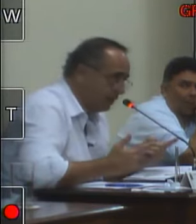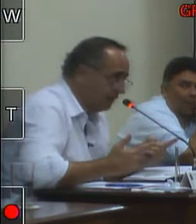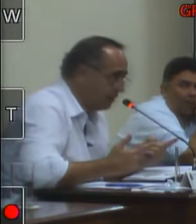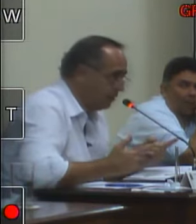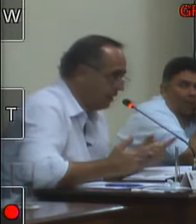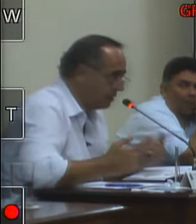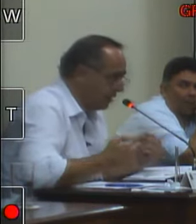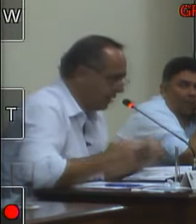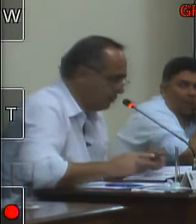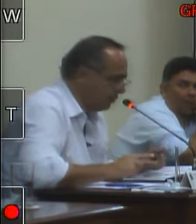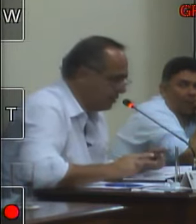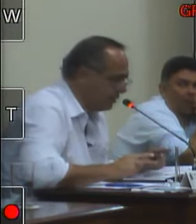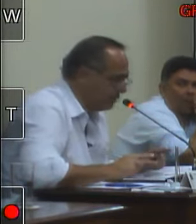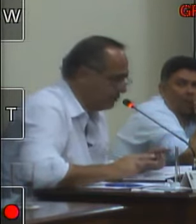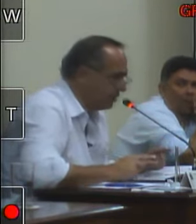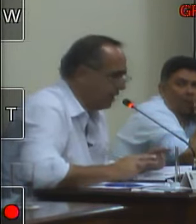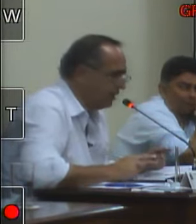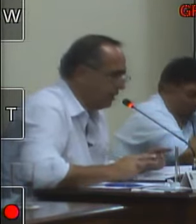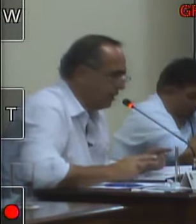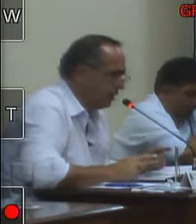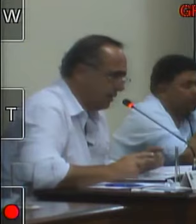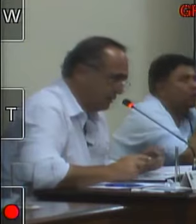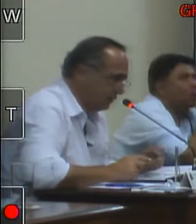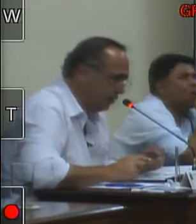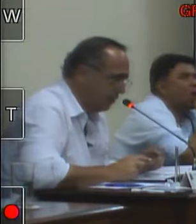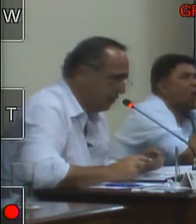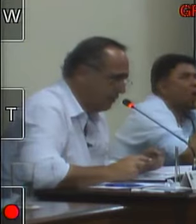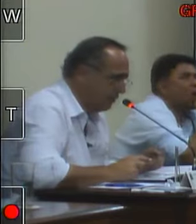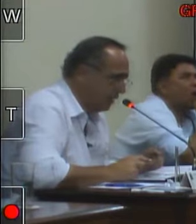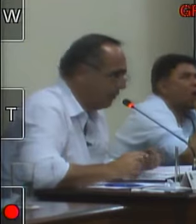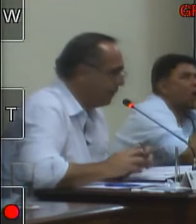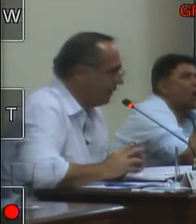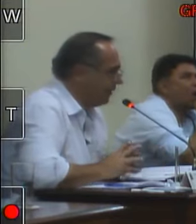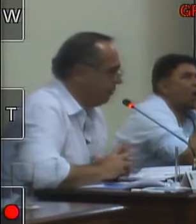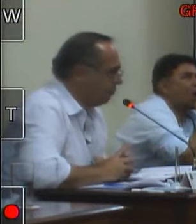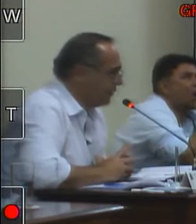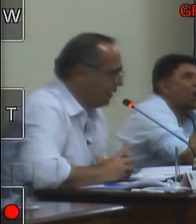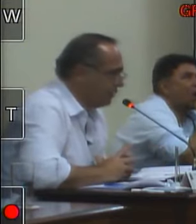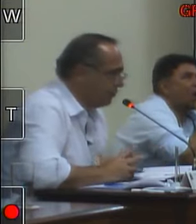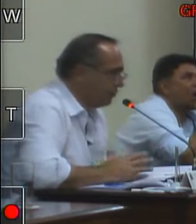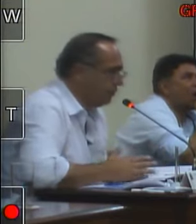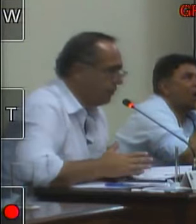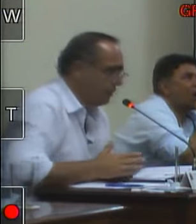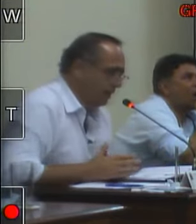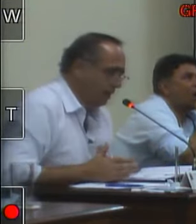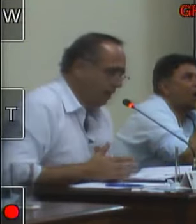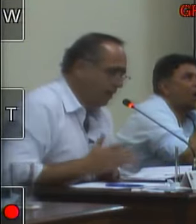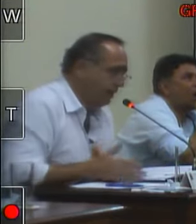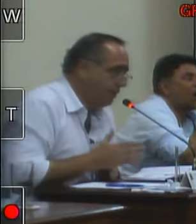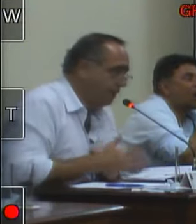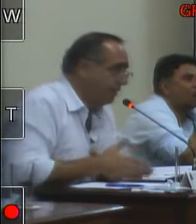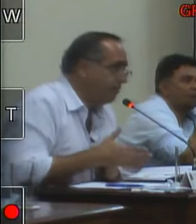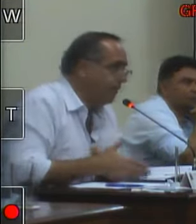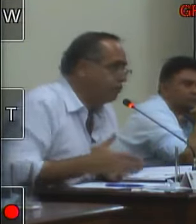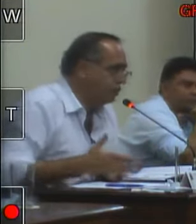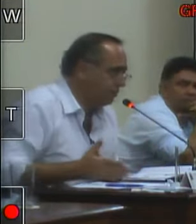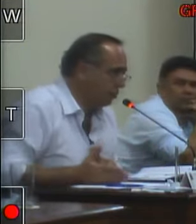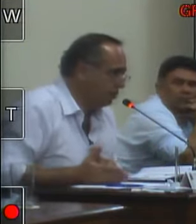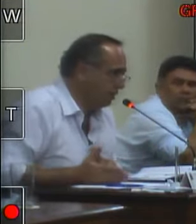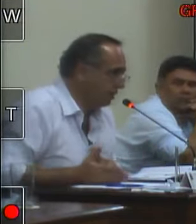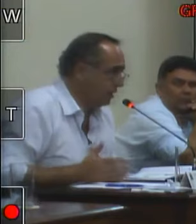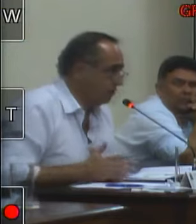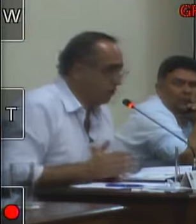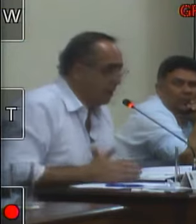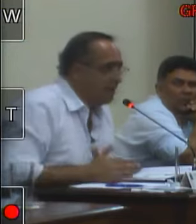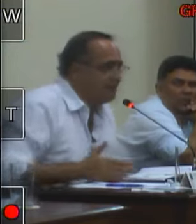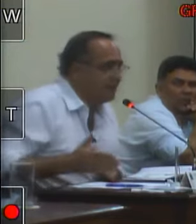levantada eu acho que ela não pode ser denunciada dessa forma porque elas foram interpretadas pelo tribunal